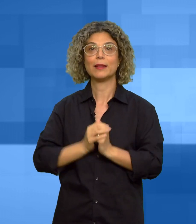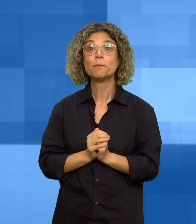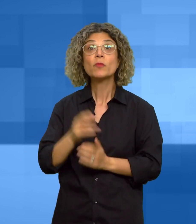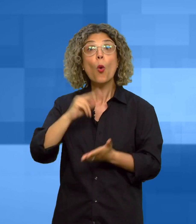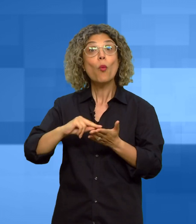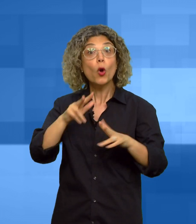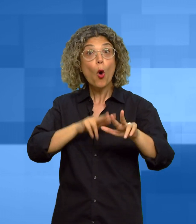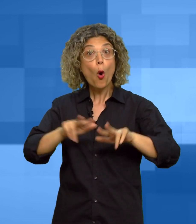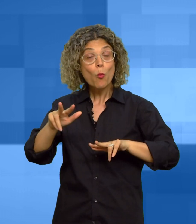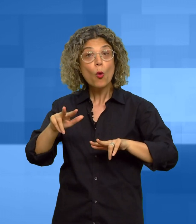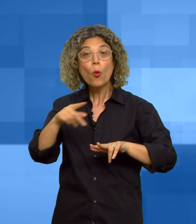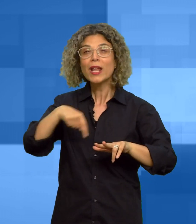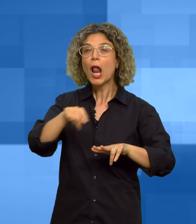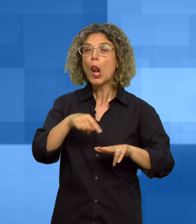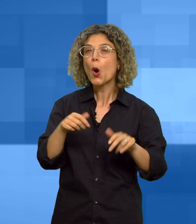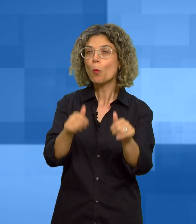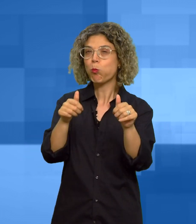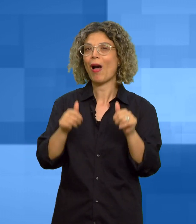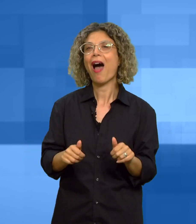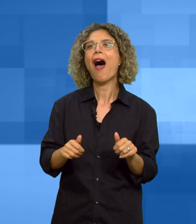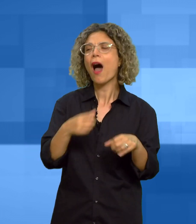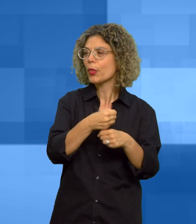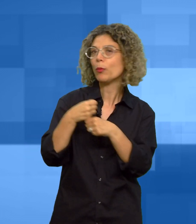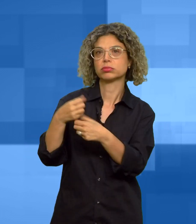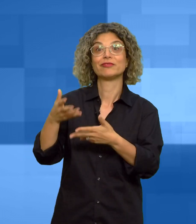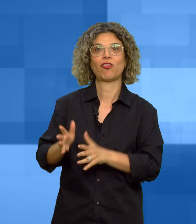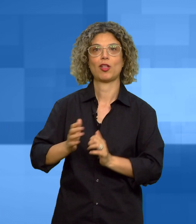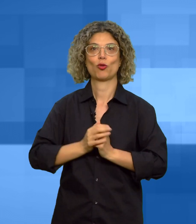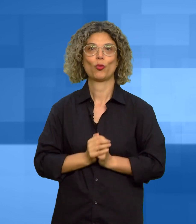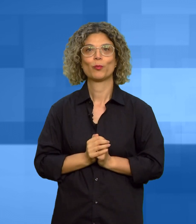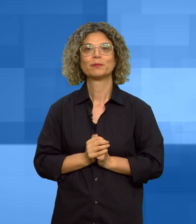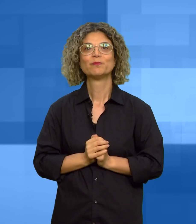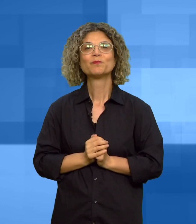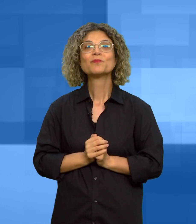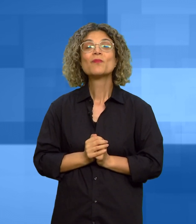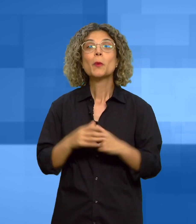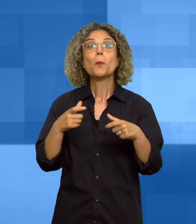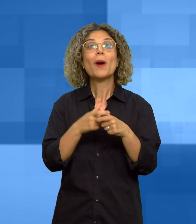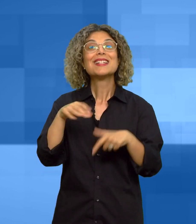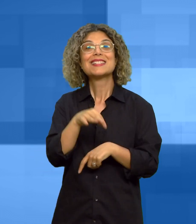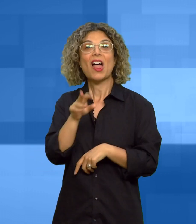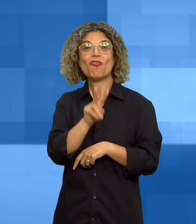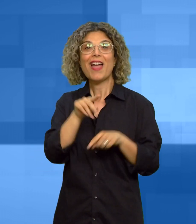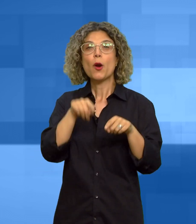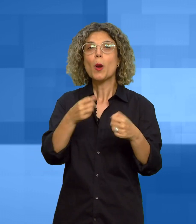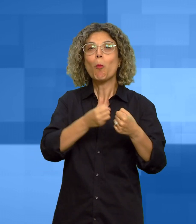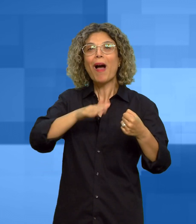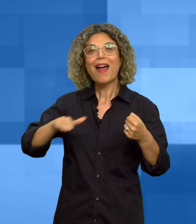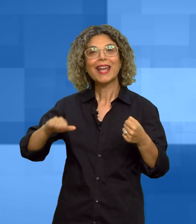uffici comunali hanno provveduto all'aggiudicazione delle rispettive gare. A San Vero gli stalli blu